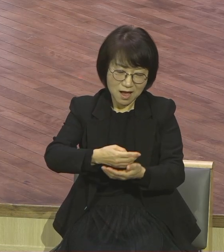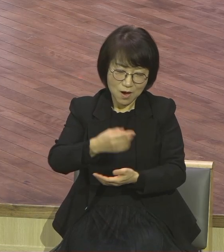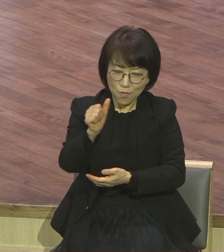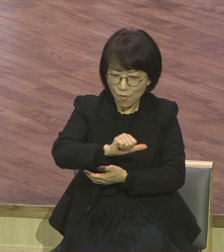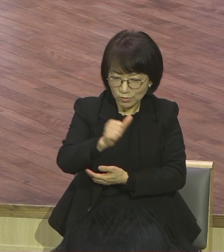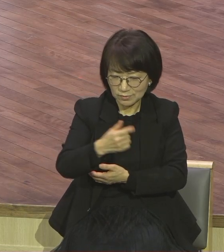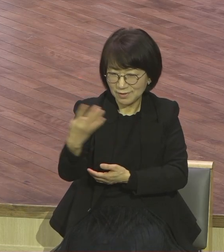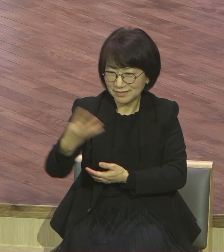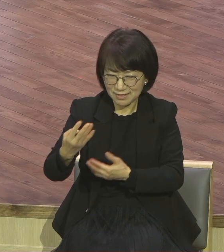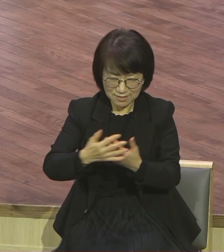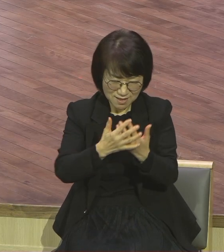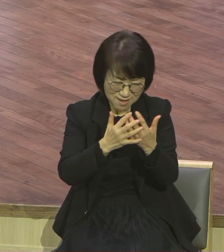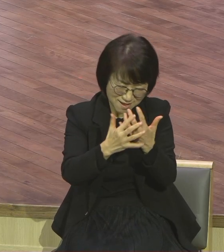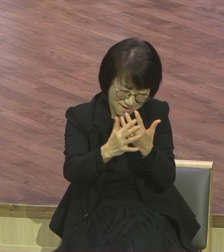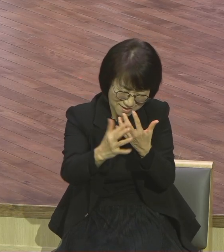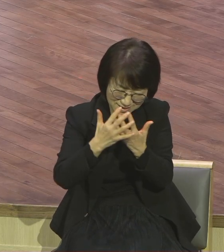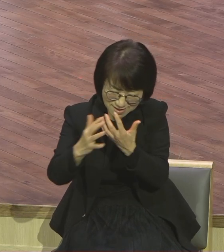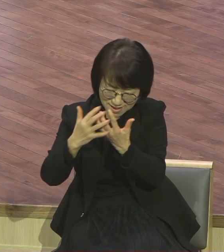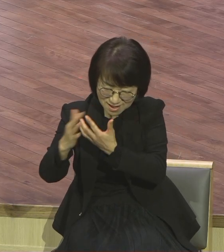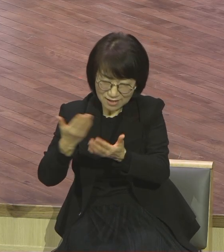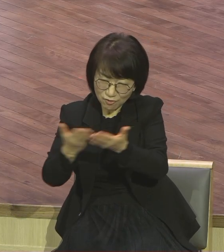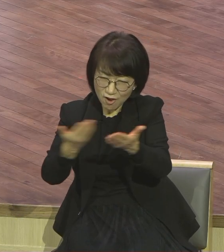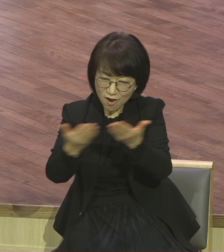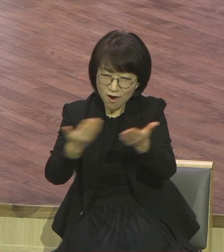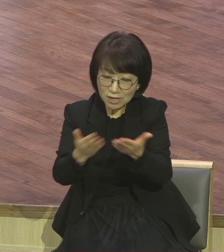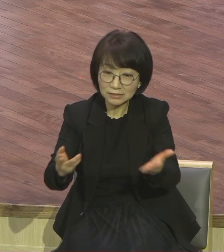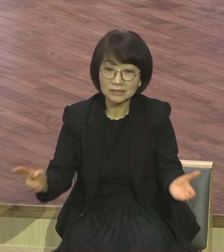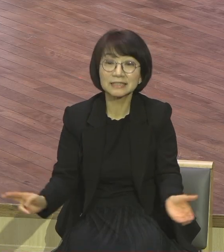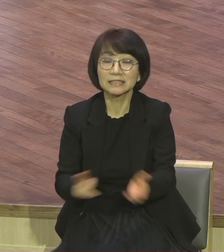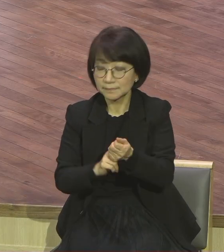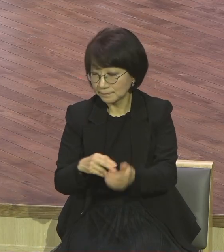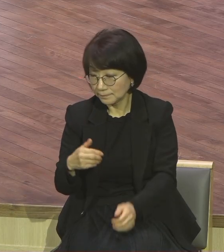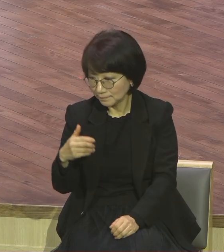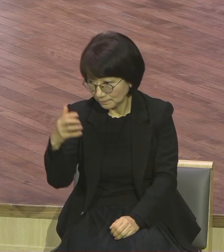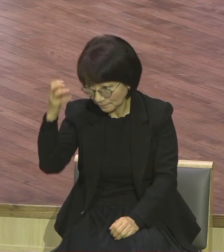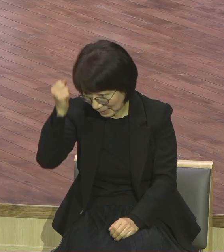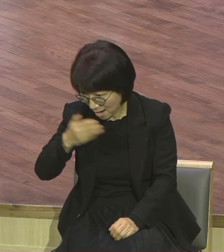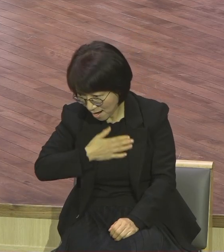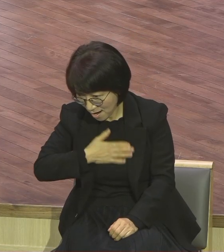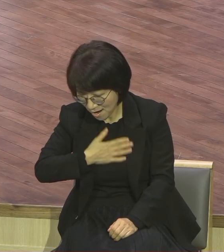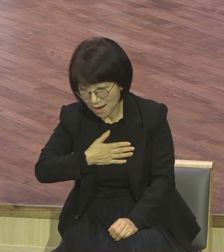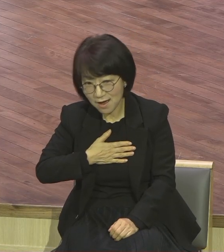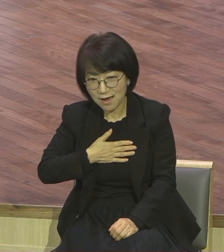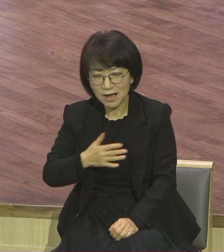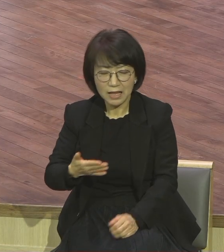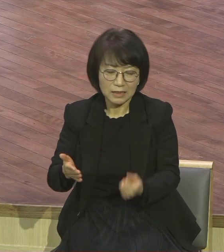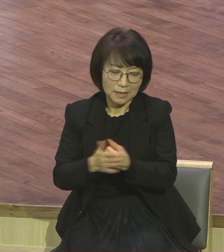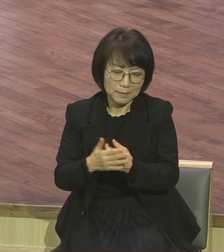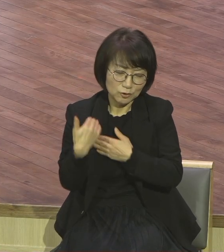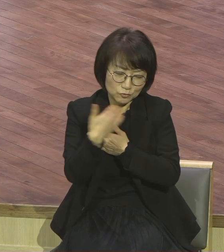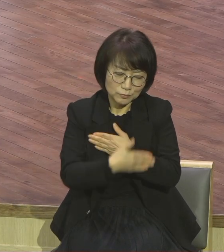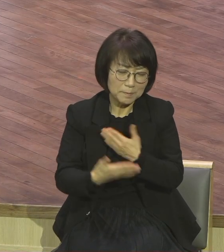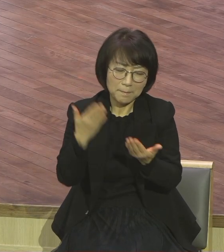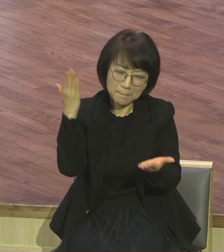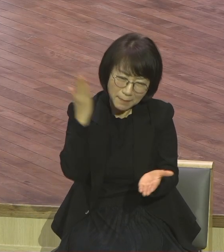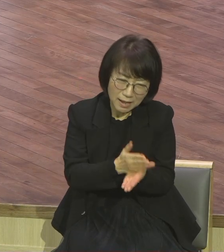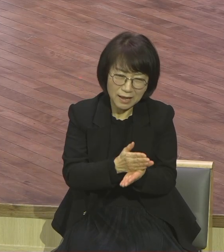것 이런 것 더 이상 매이지 말고 이제는 그것을 넘어 영적 진리를 좀 발견해라 영적인